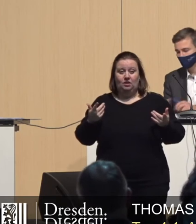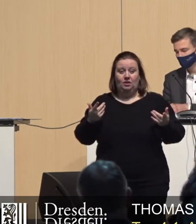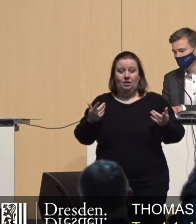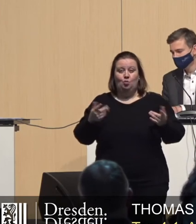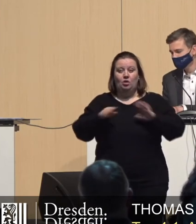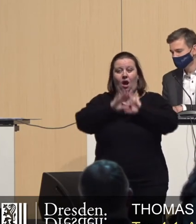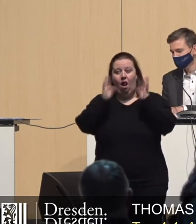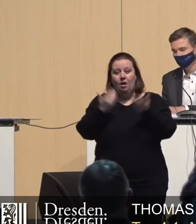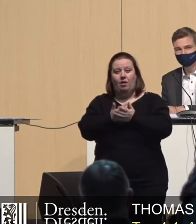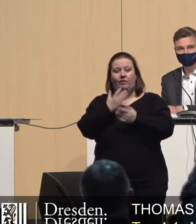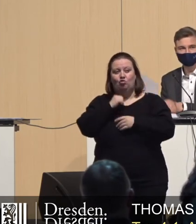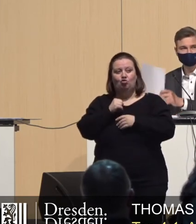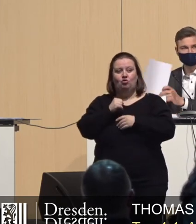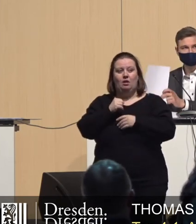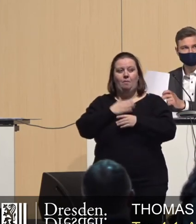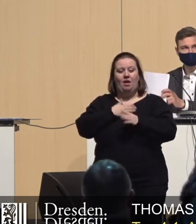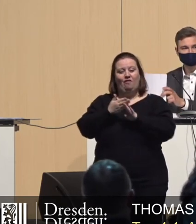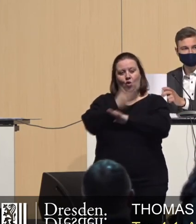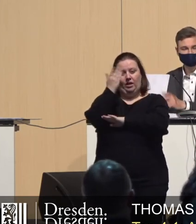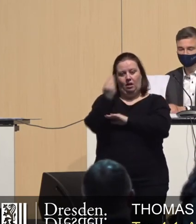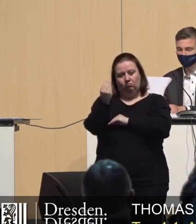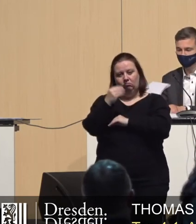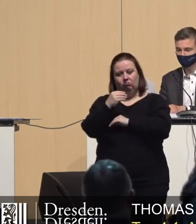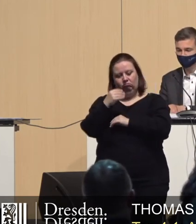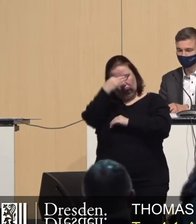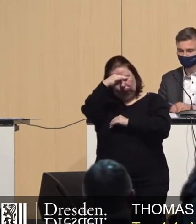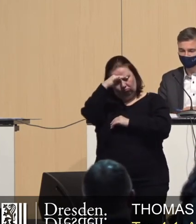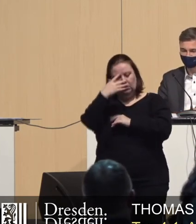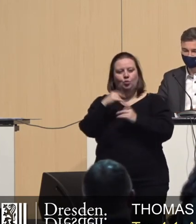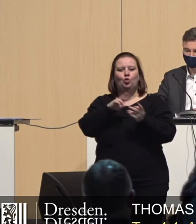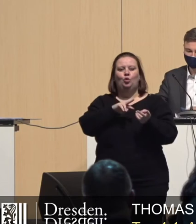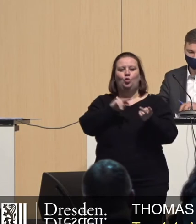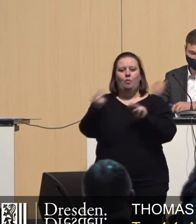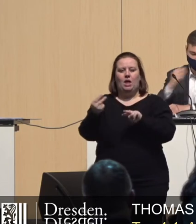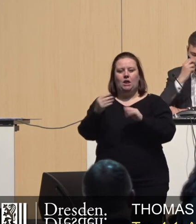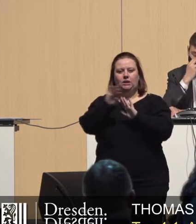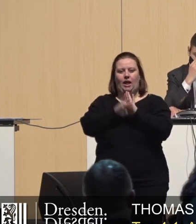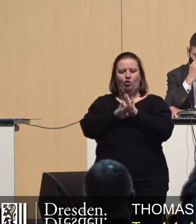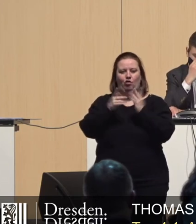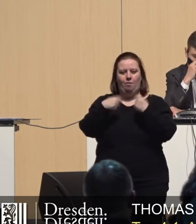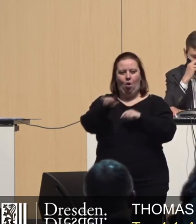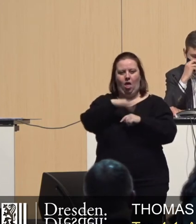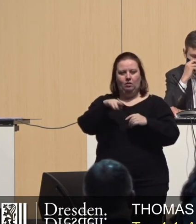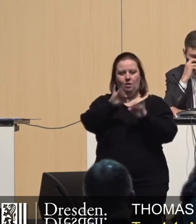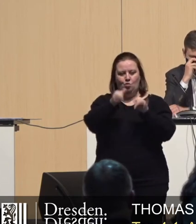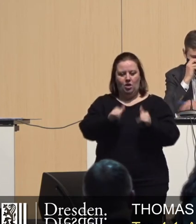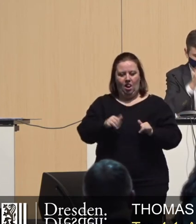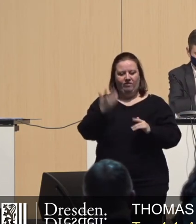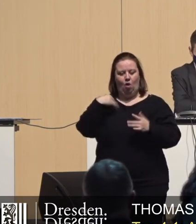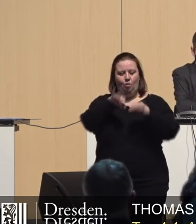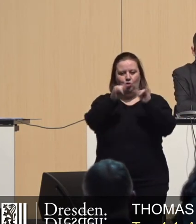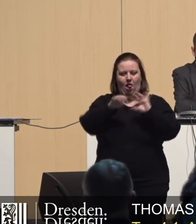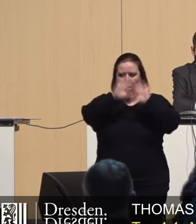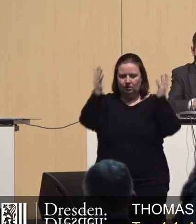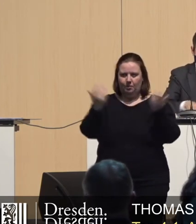Letztendlich möchte ich eigentlich im großen und ganzen meinem Vorredner zustimmen. Die bisherige Übergangsregelung des kooperativen Baulandmodells hat sich ähnlich wie das Modell als